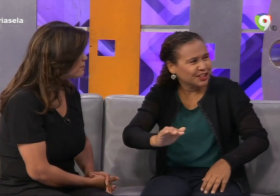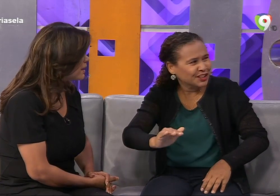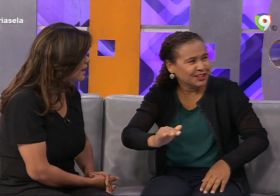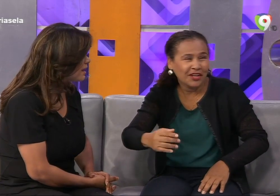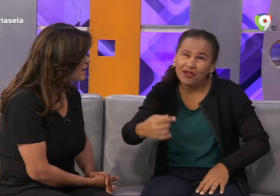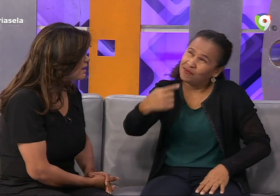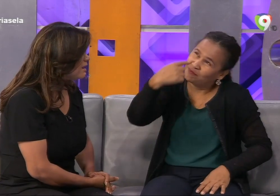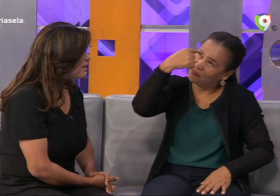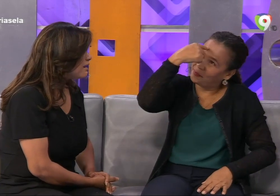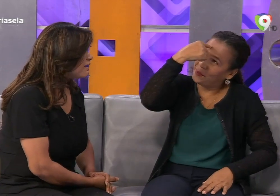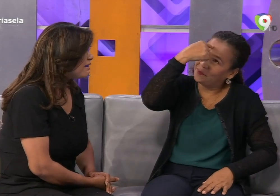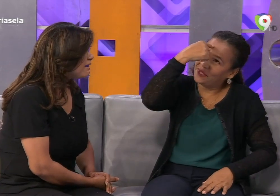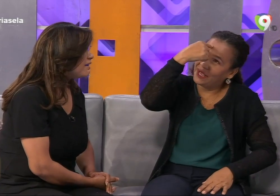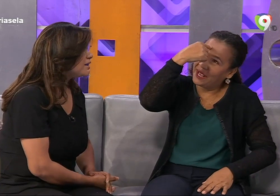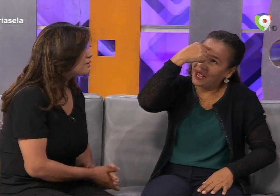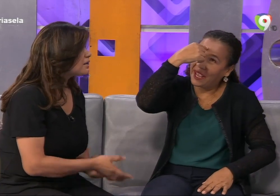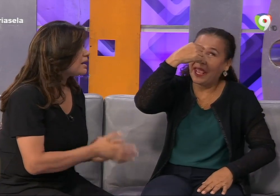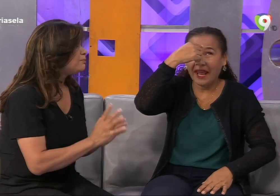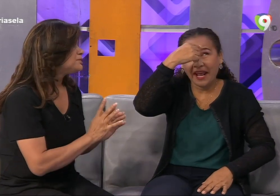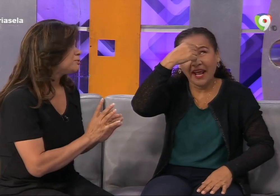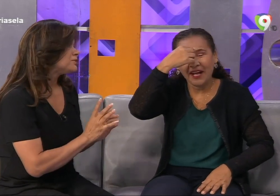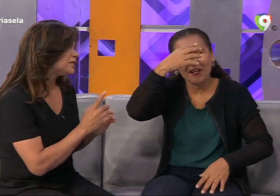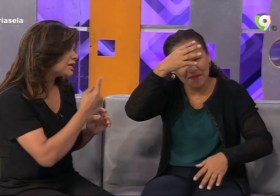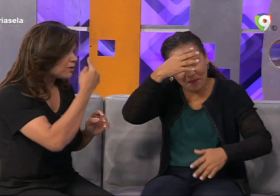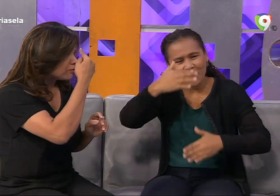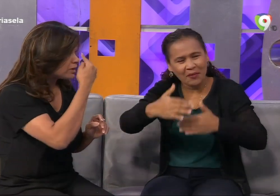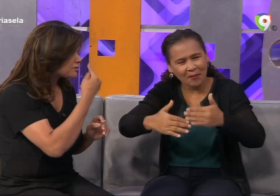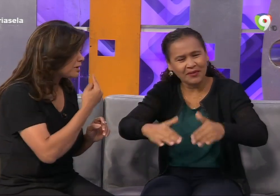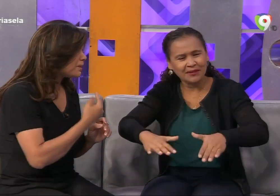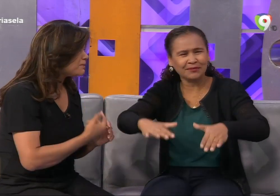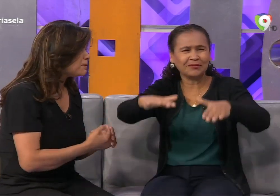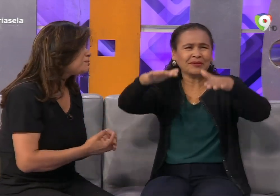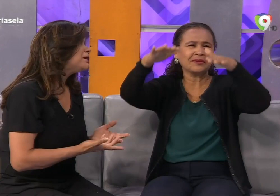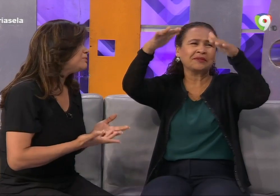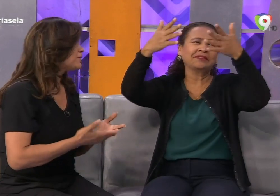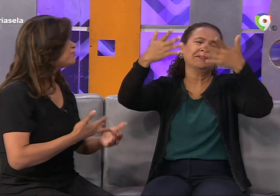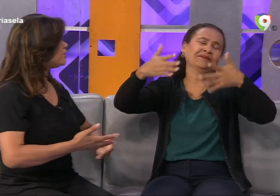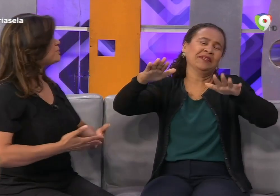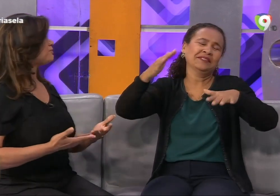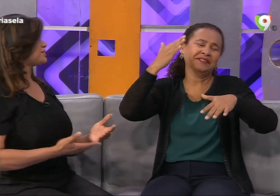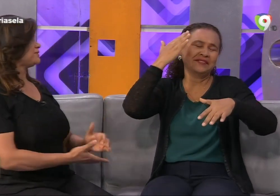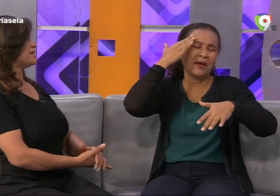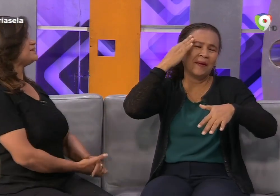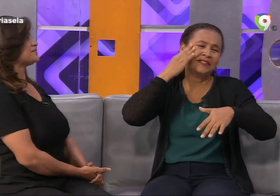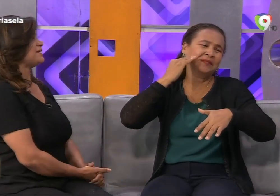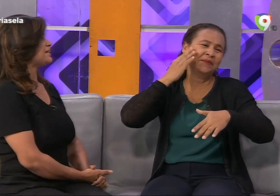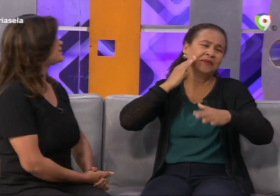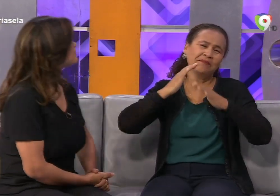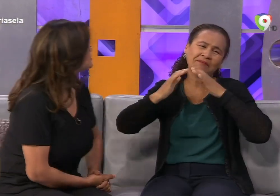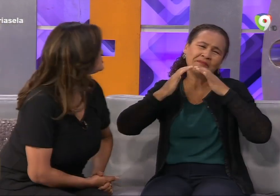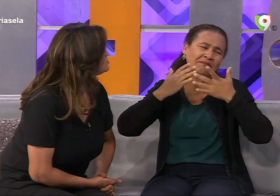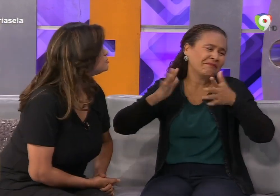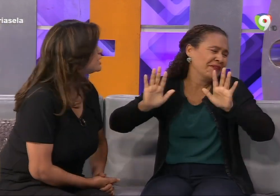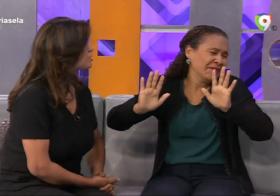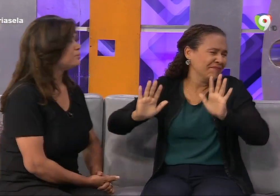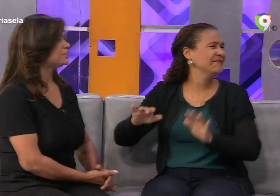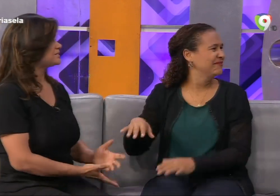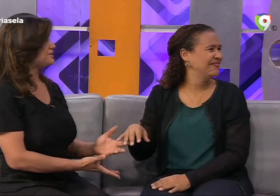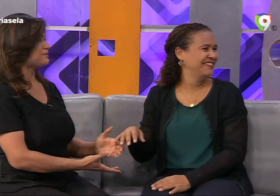papá al principio se adique con una sola mano papá y luego fue perfeccionando se ya es todo eso es una comunicación